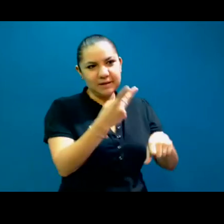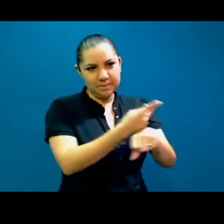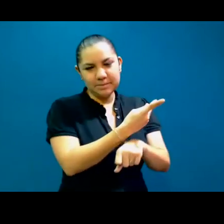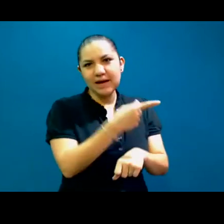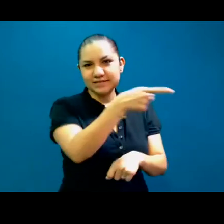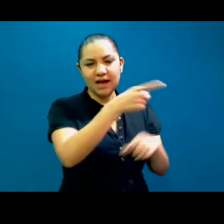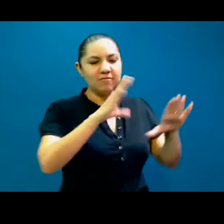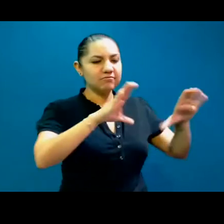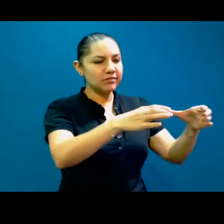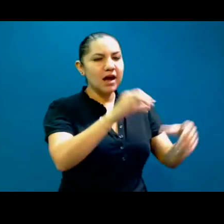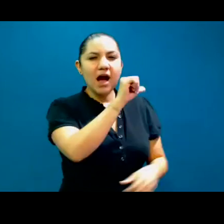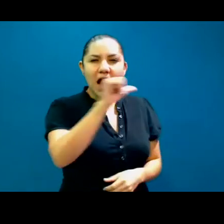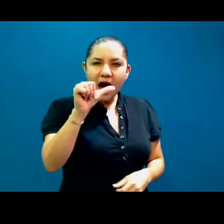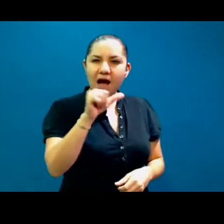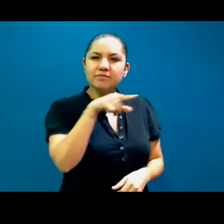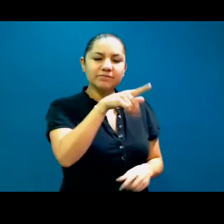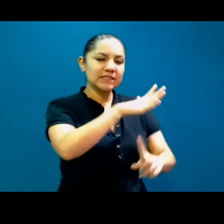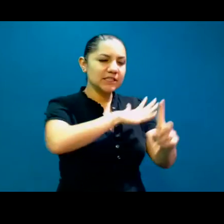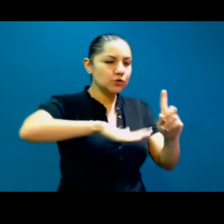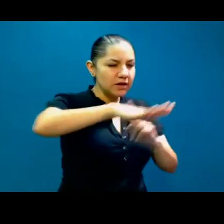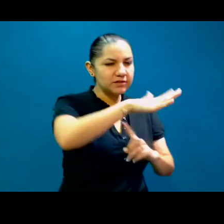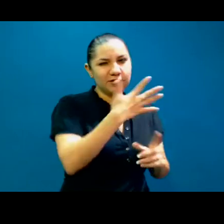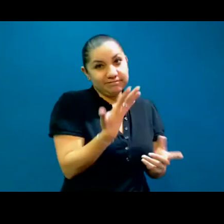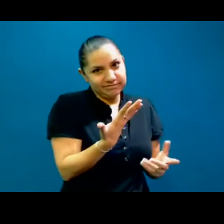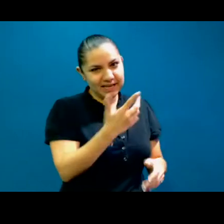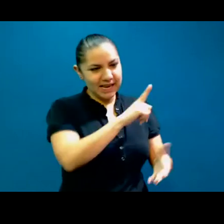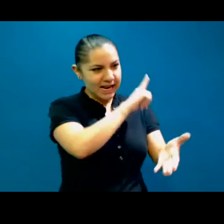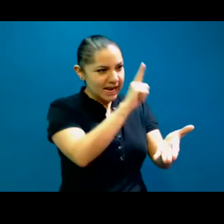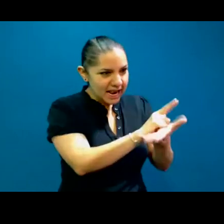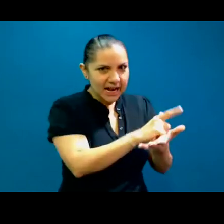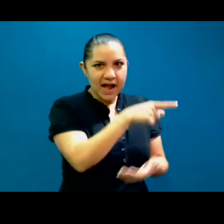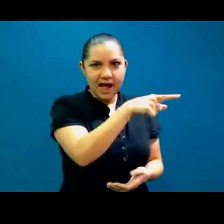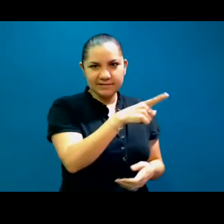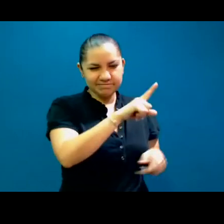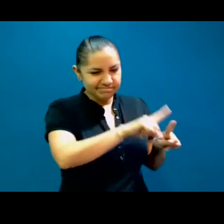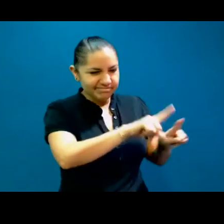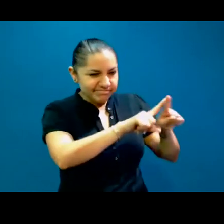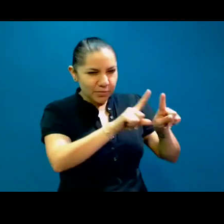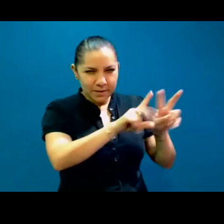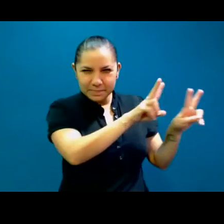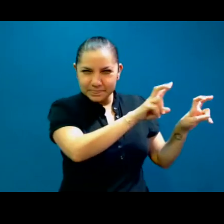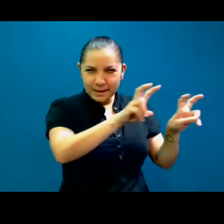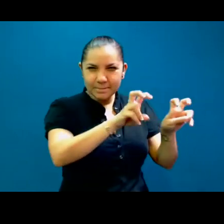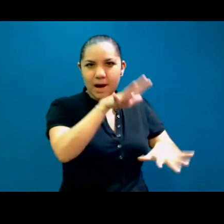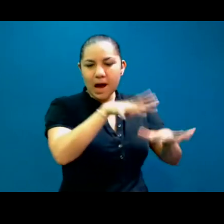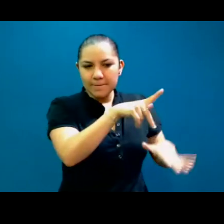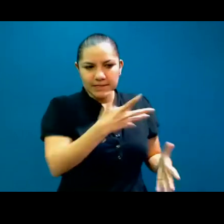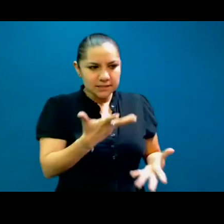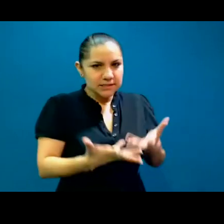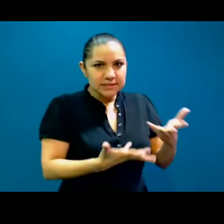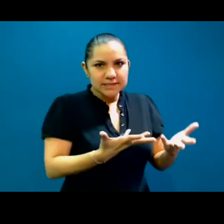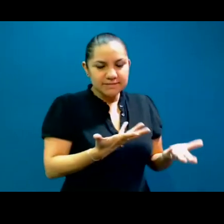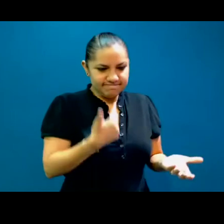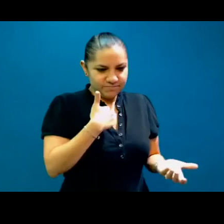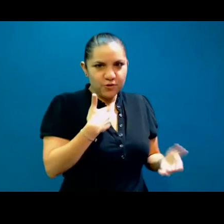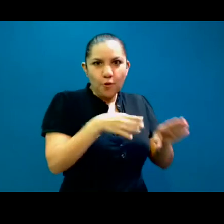médicas, pues se aferran al intérprete por la misma desesperación de lo que pudieran estar viviendo, y cuesta mucho ese poner límites de,